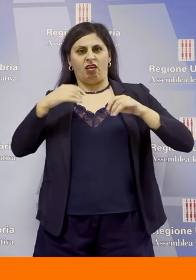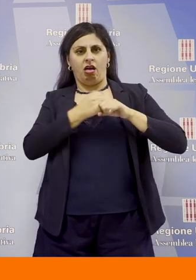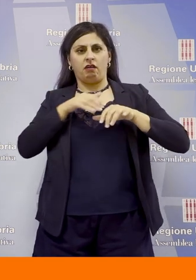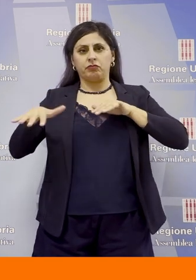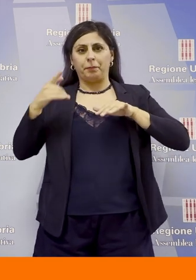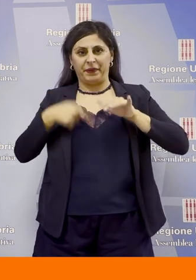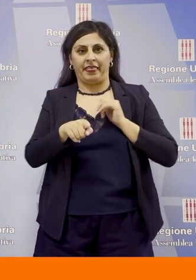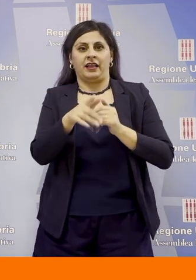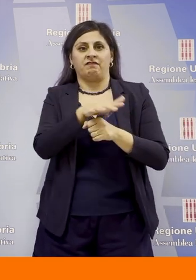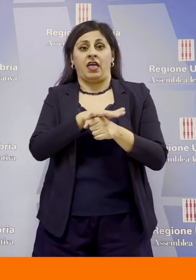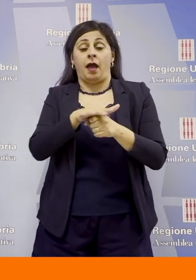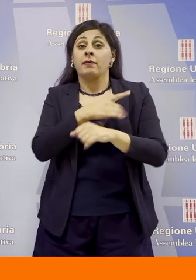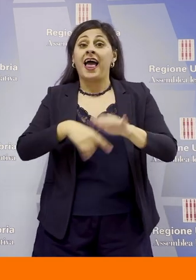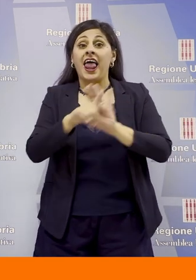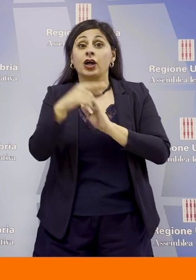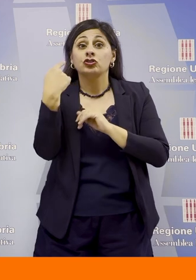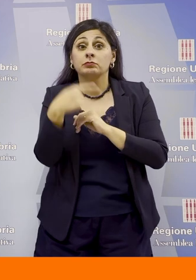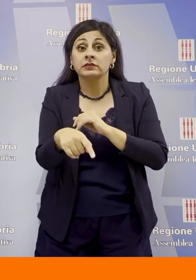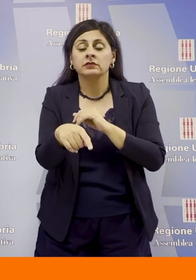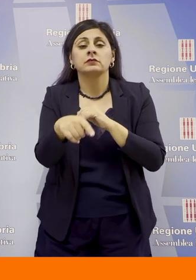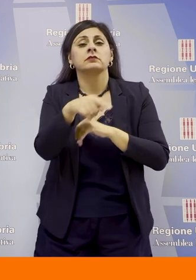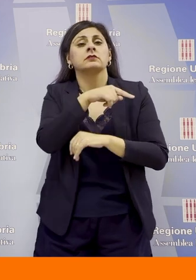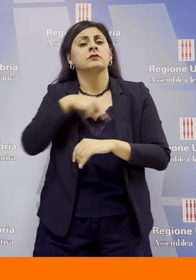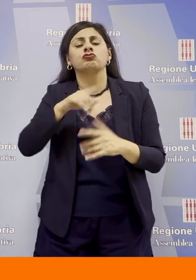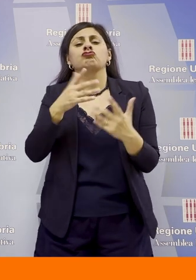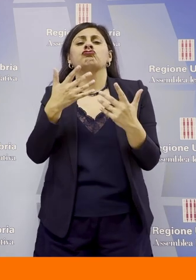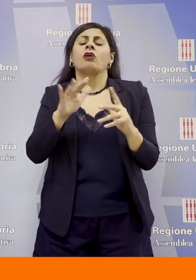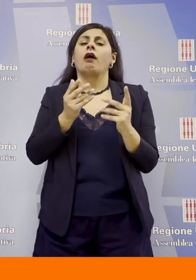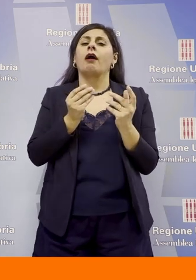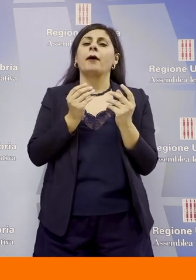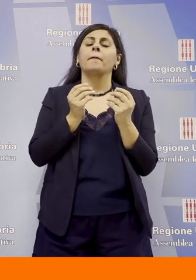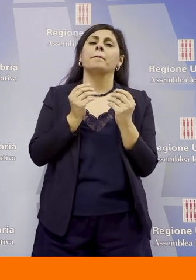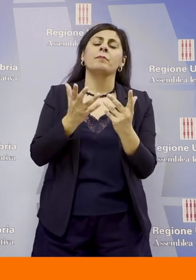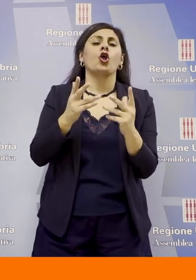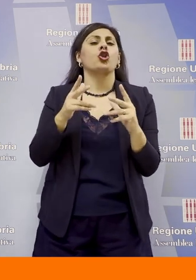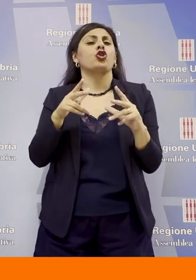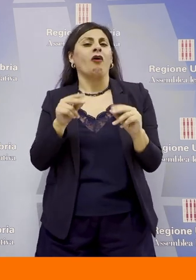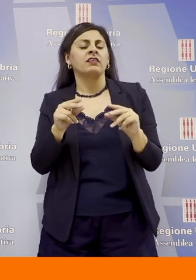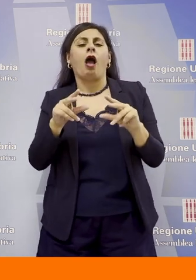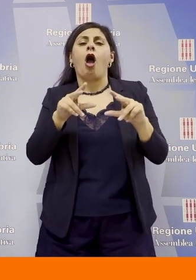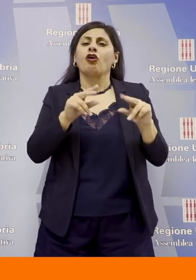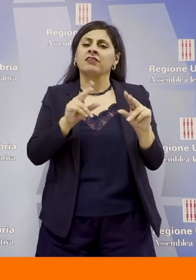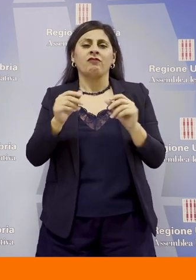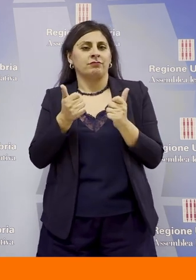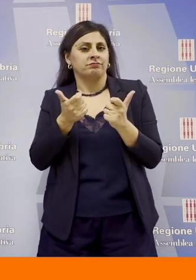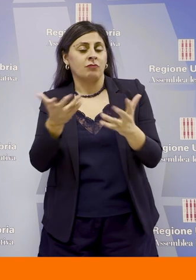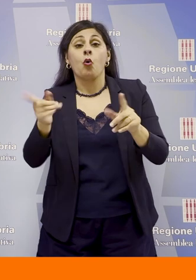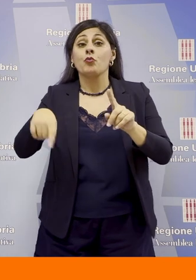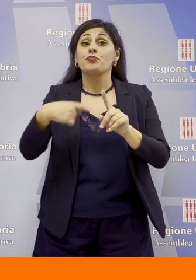con questa legge abbiamo apportato numerose novità ma anche e soprattutto